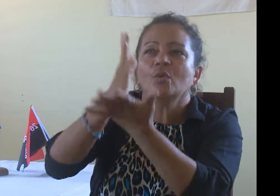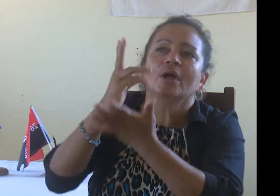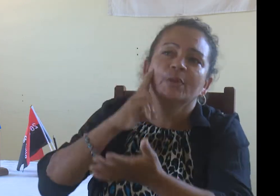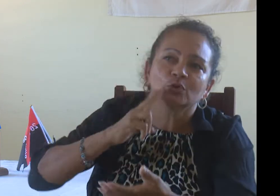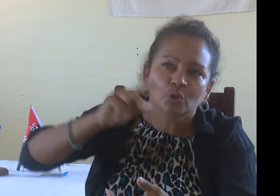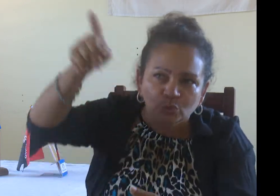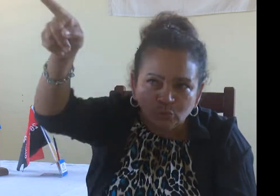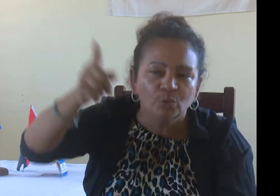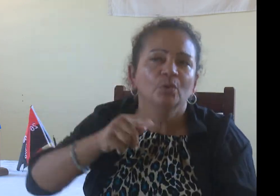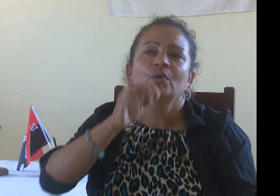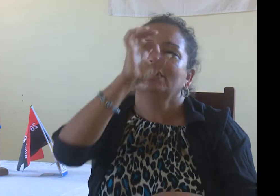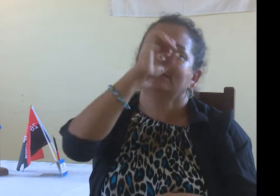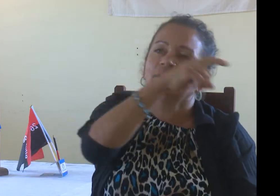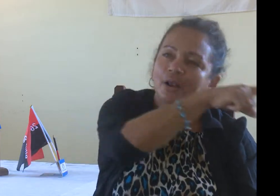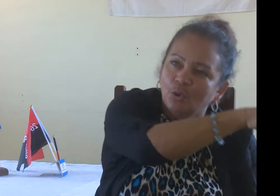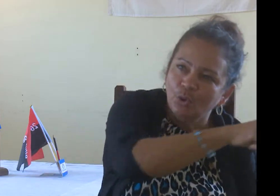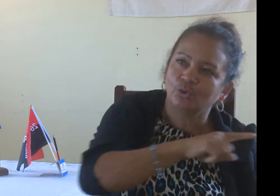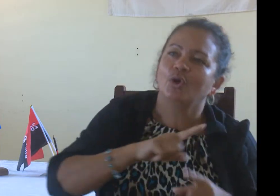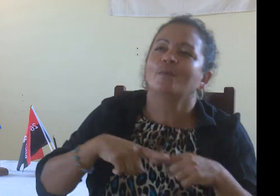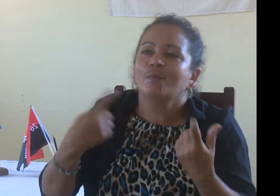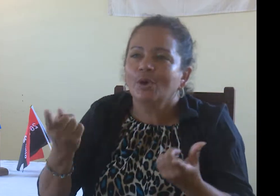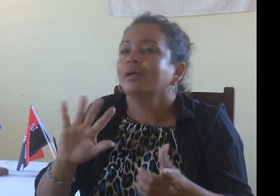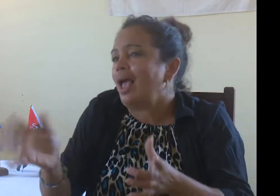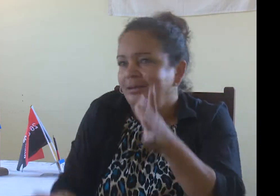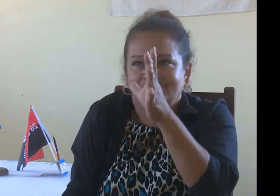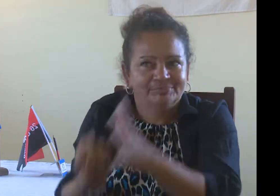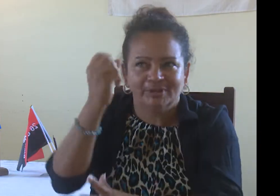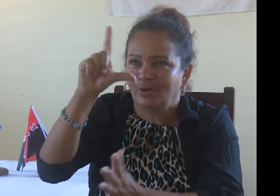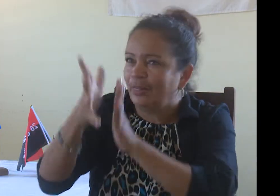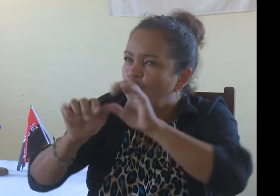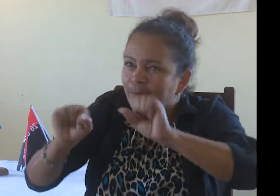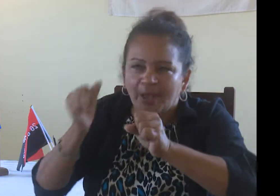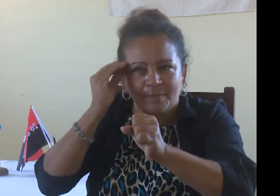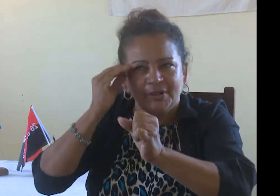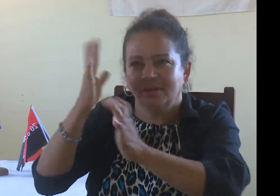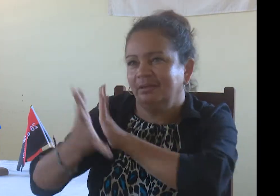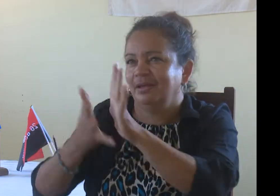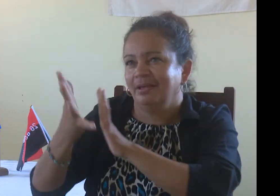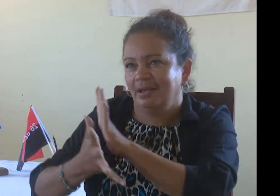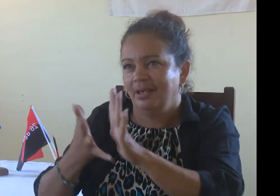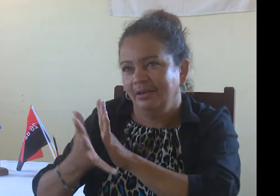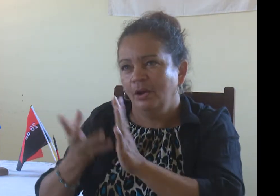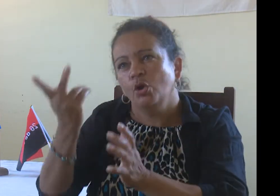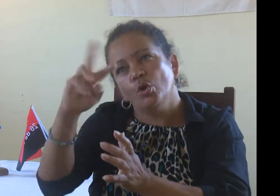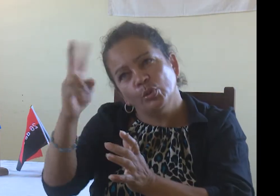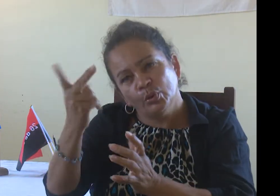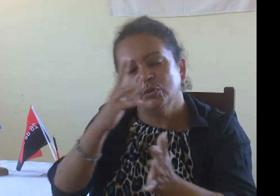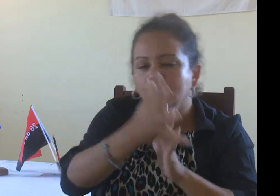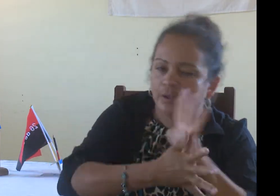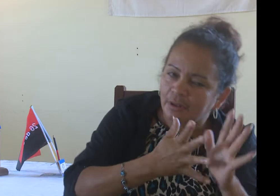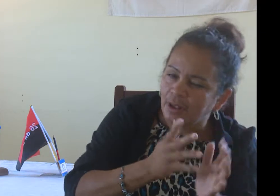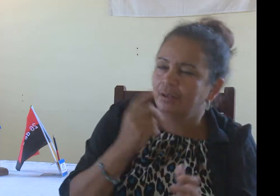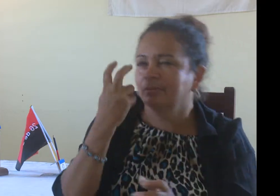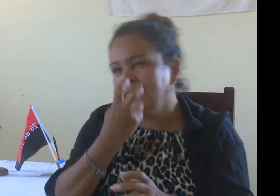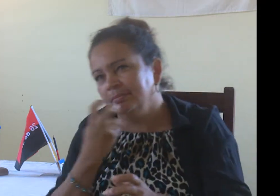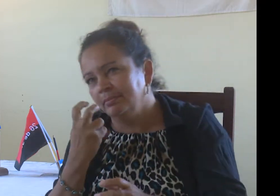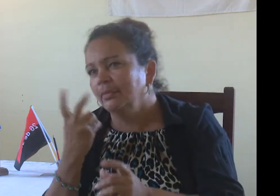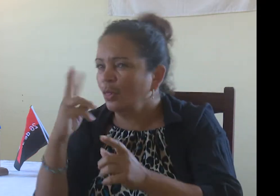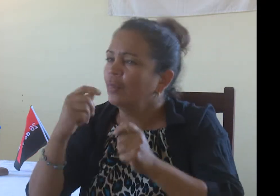señas, para el mejor trabajo en las escuelas de sordos, en los círculos infantiles, para que estas personas